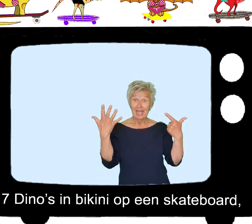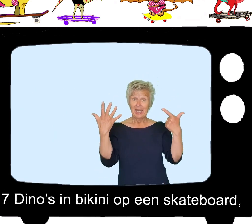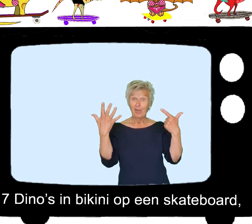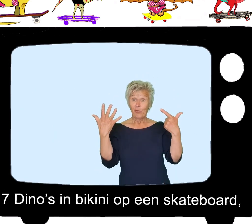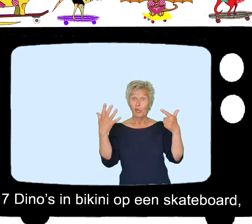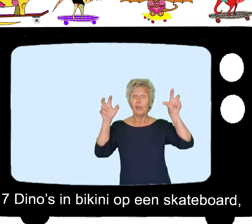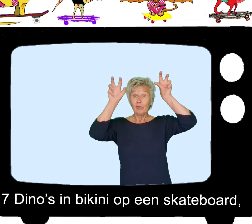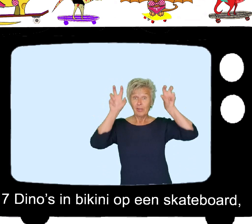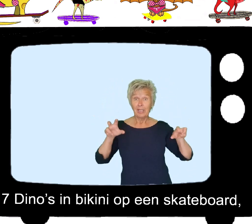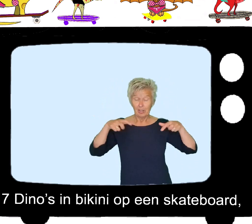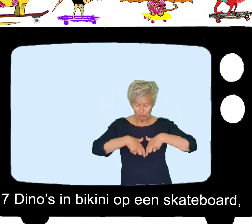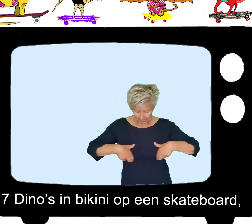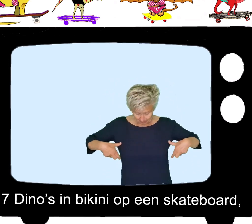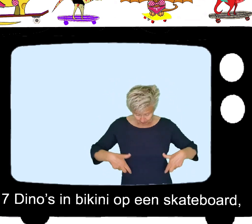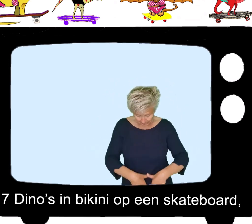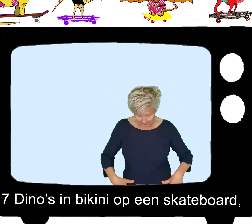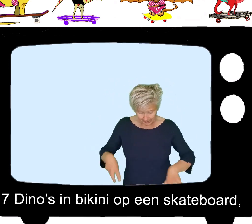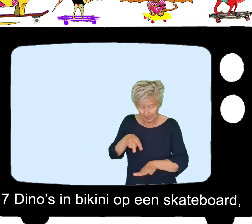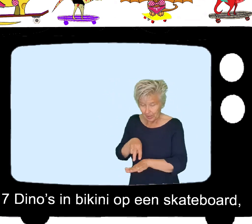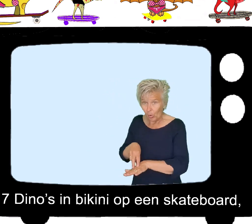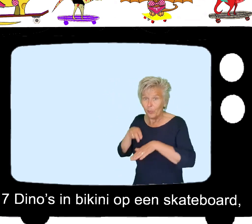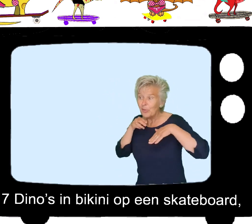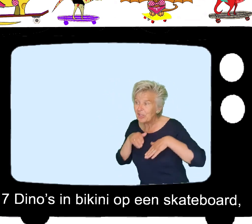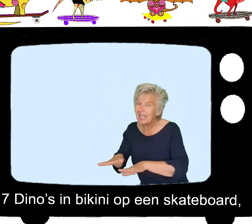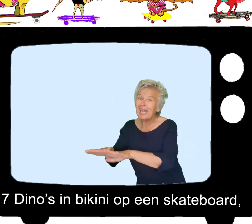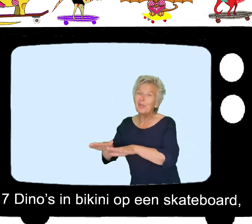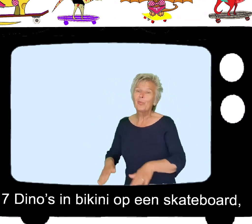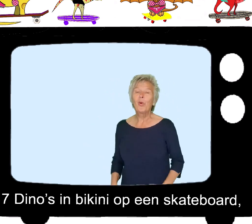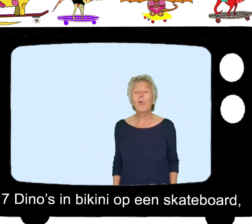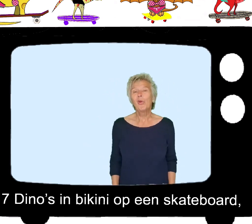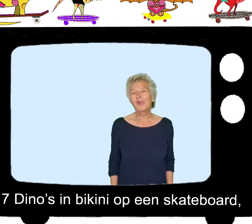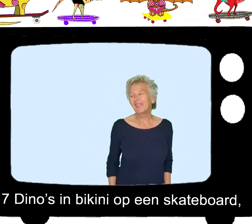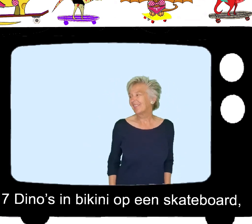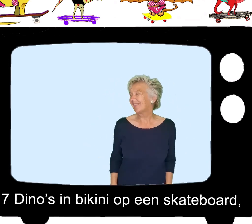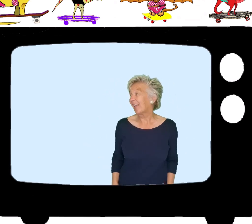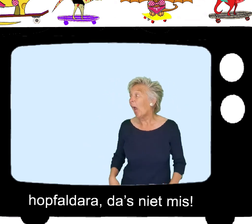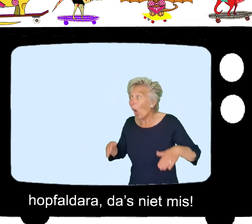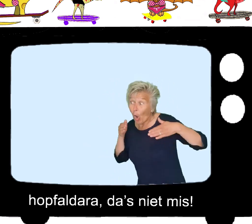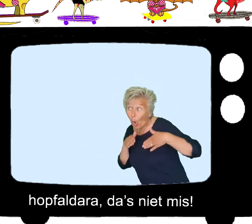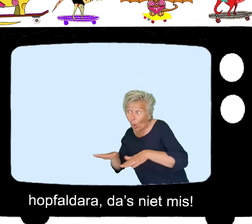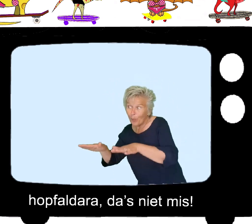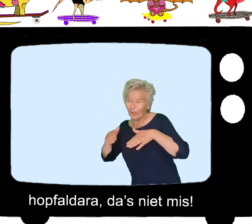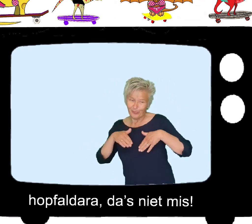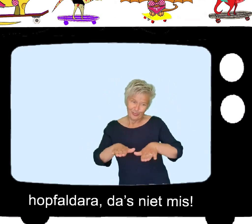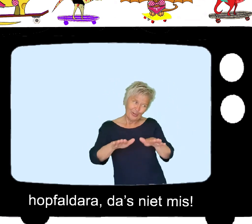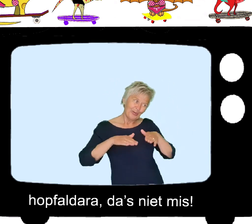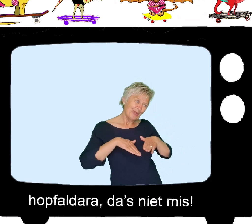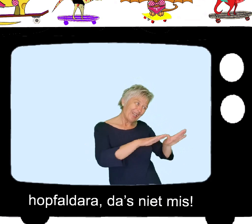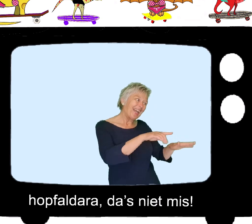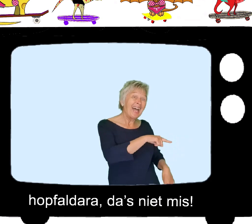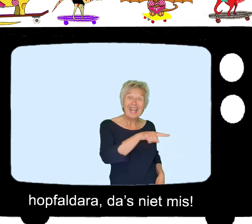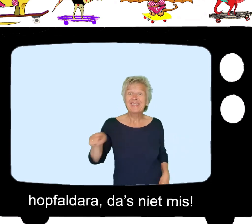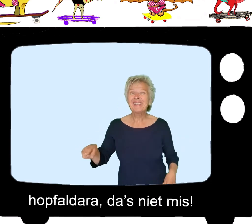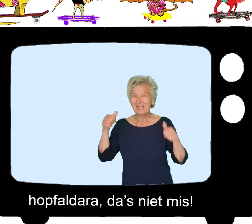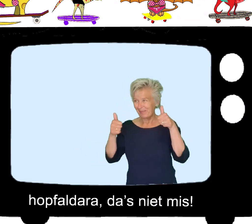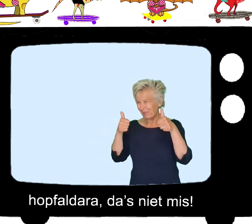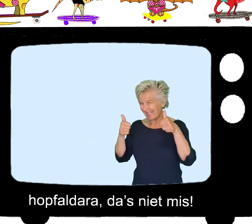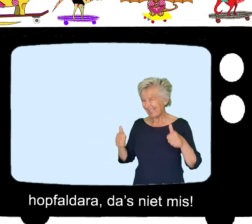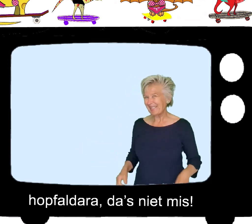Zeven dino's in bikini op een skateboard Hop, pauldera, dat is niet mis